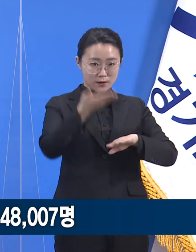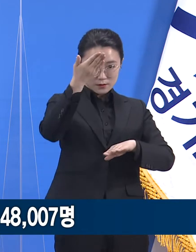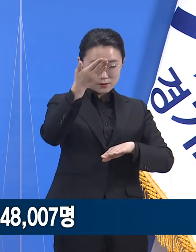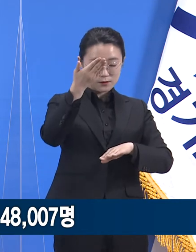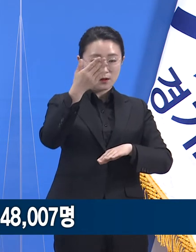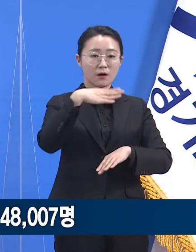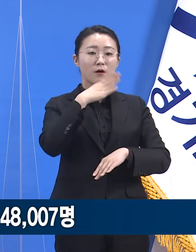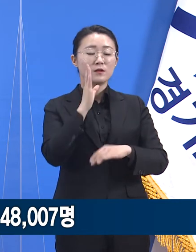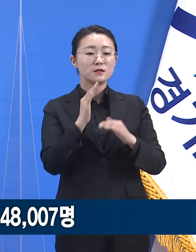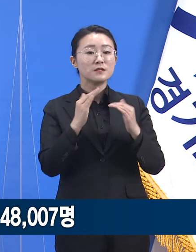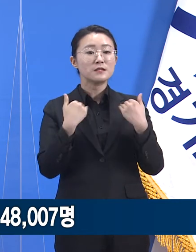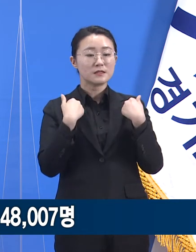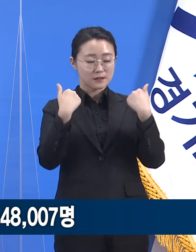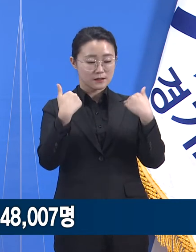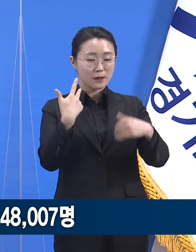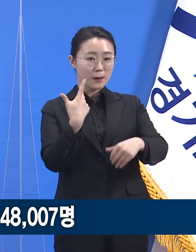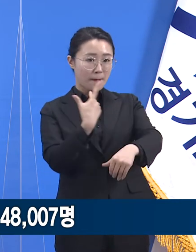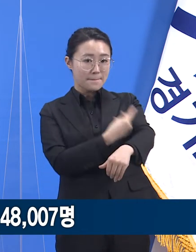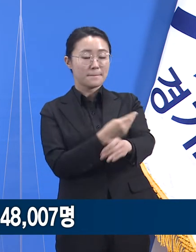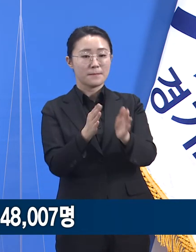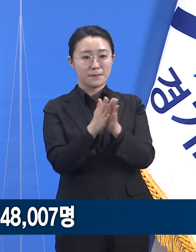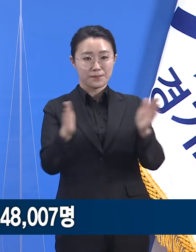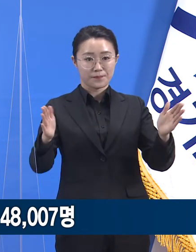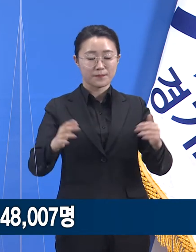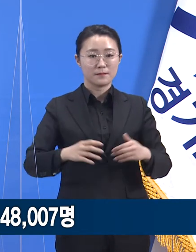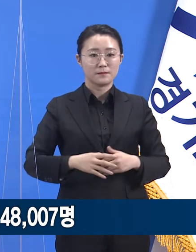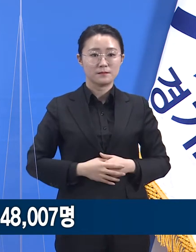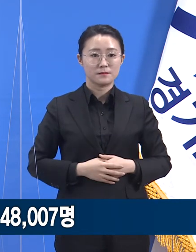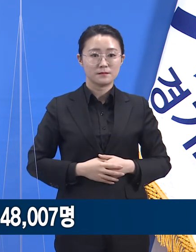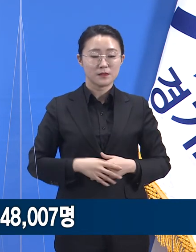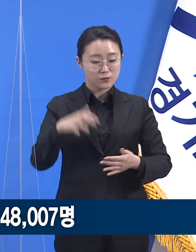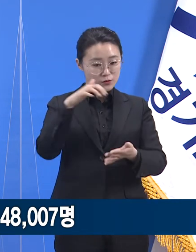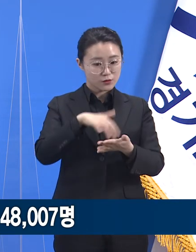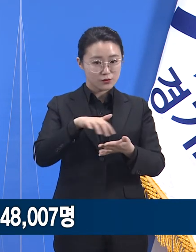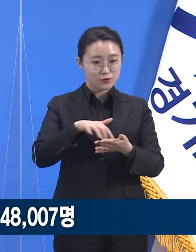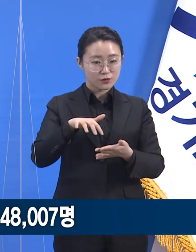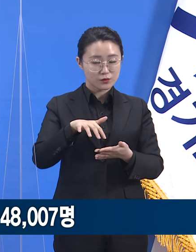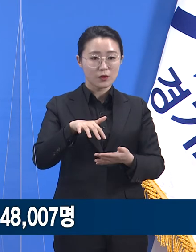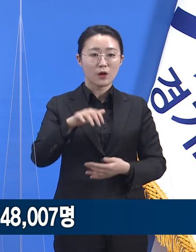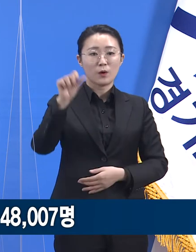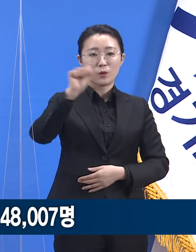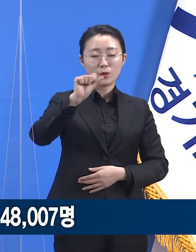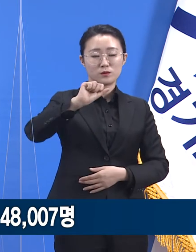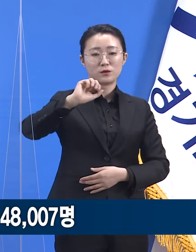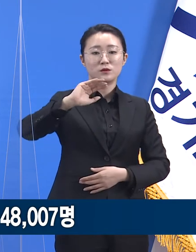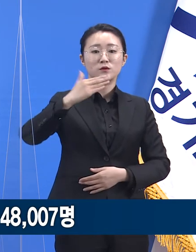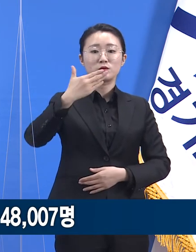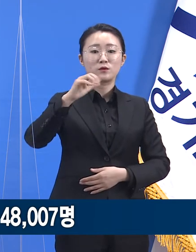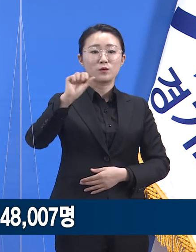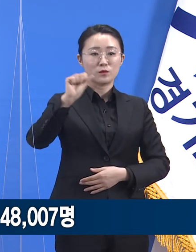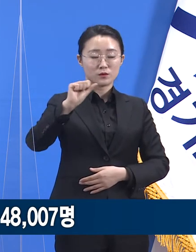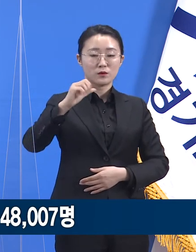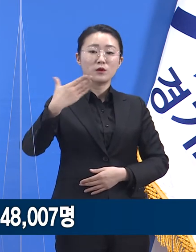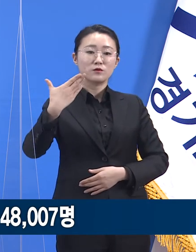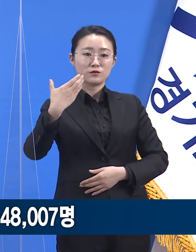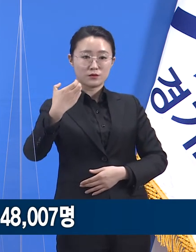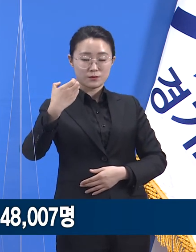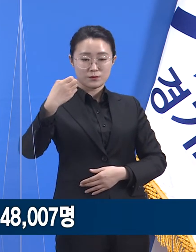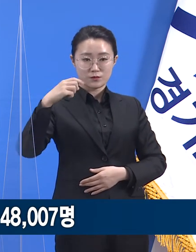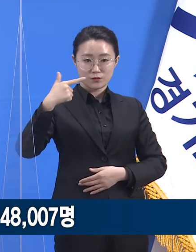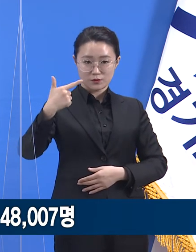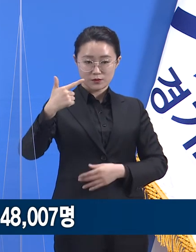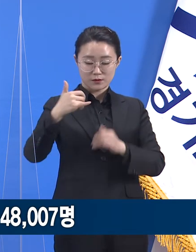65세 이상 접종자 수는 3,297명이 증가한 5,096명으로 접종